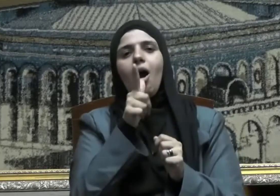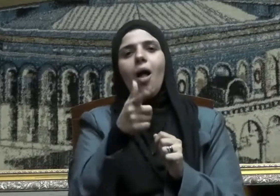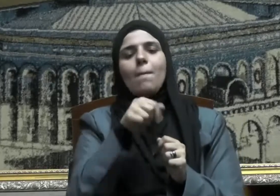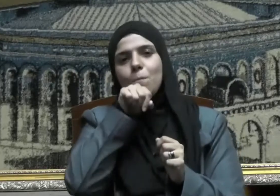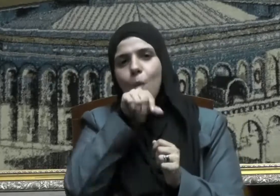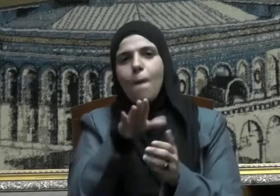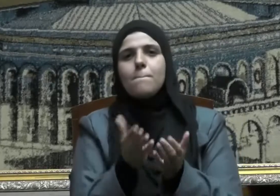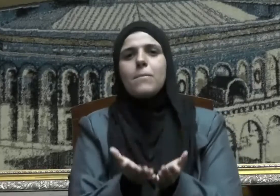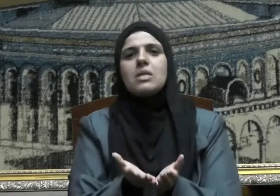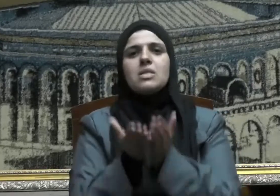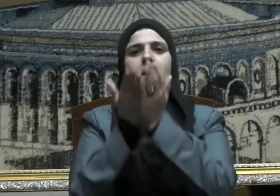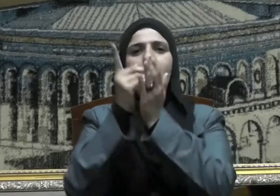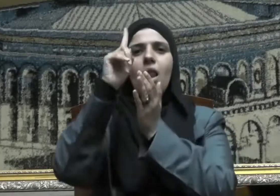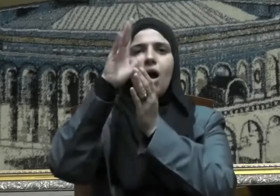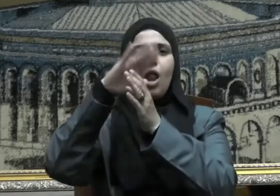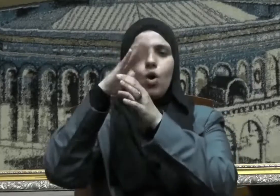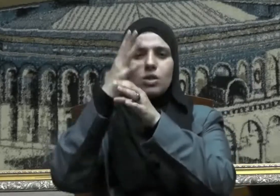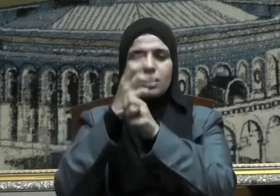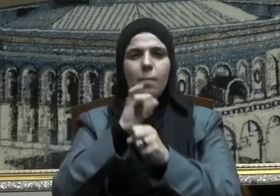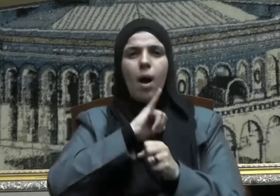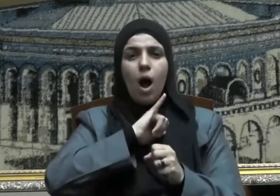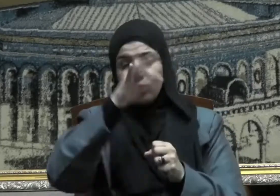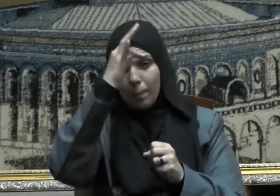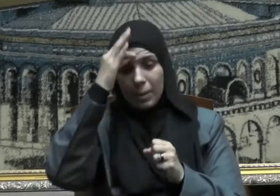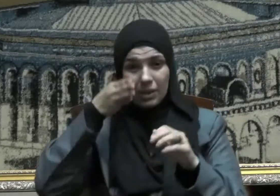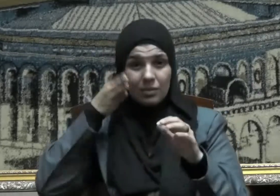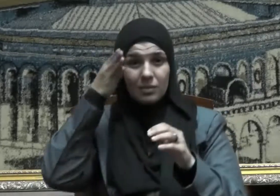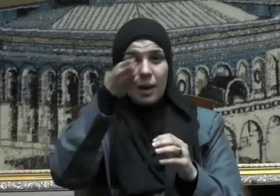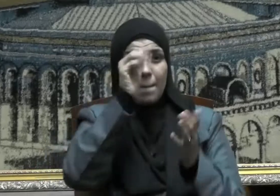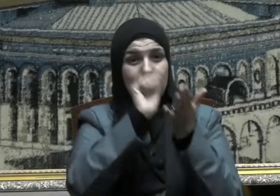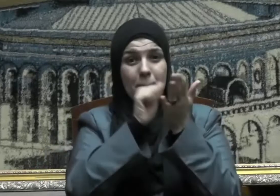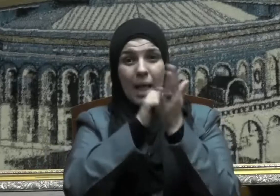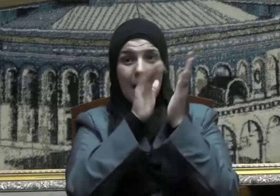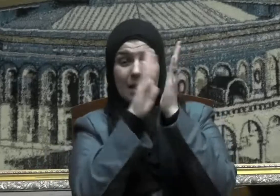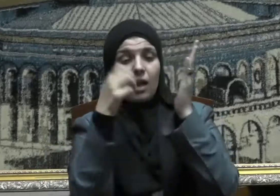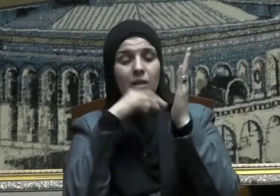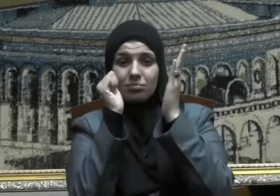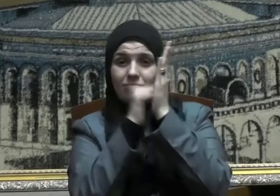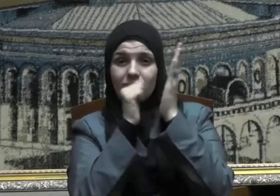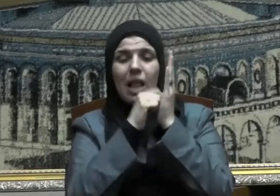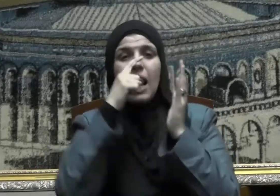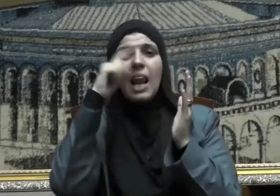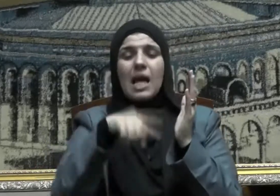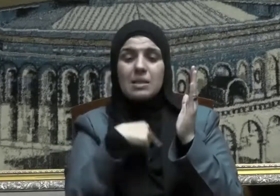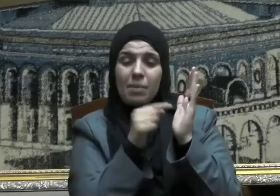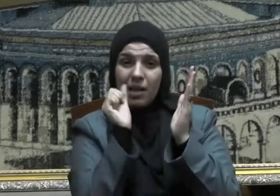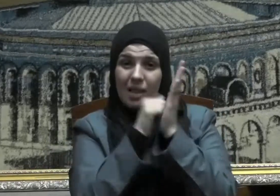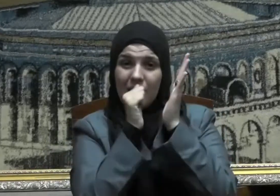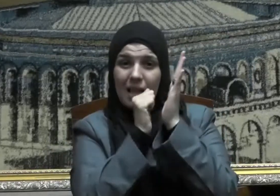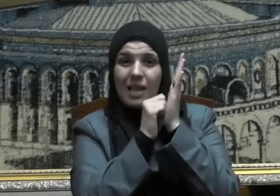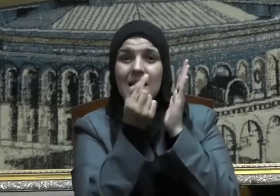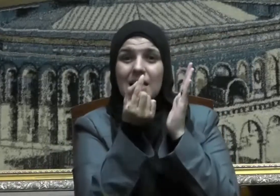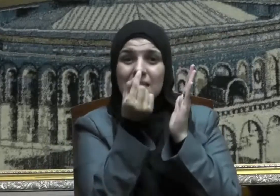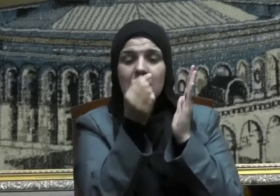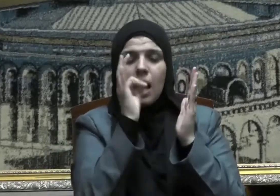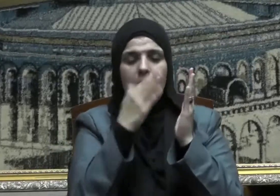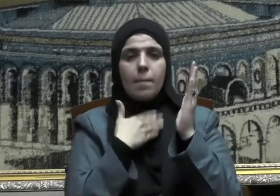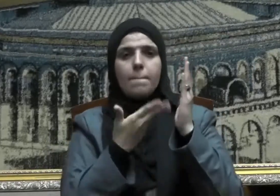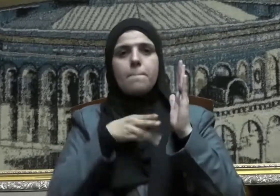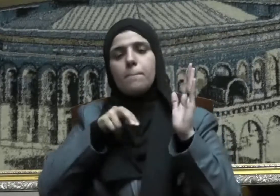أن النبي صلى الله عليه وسلم كان إذا أتى بابا يريد أن يستأذن لم